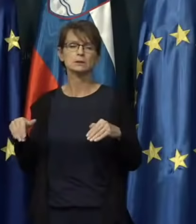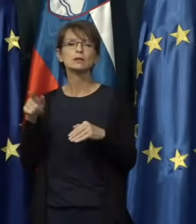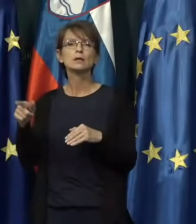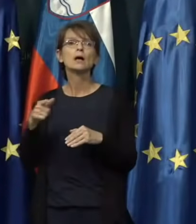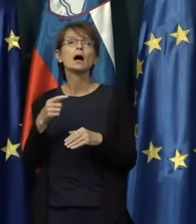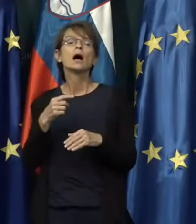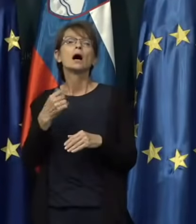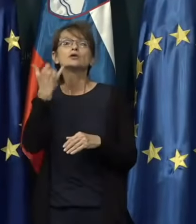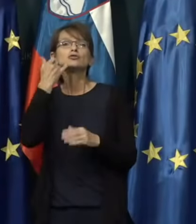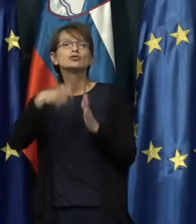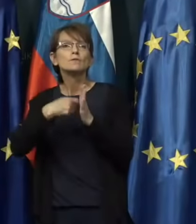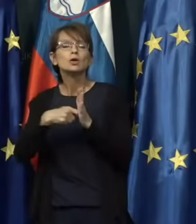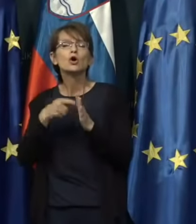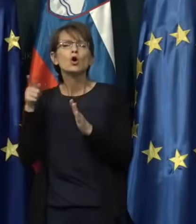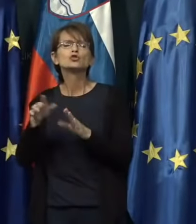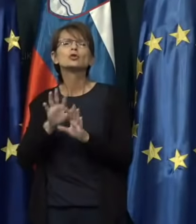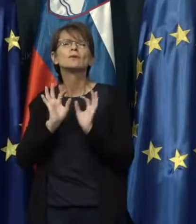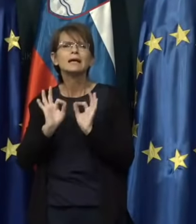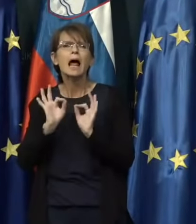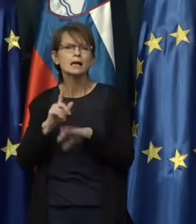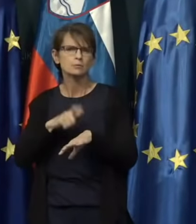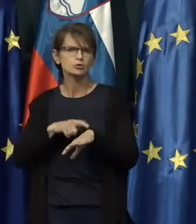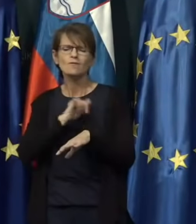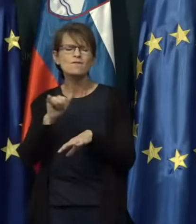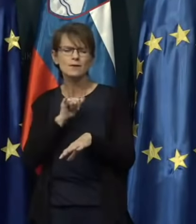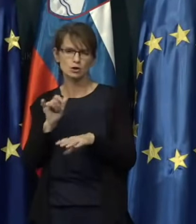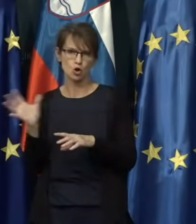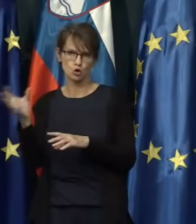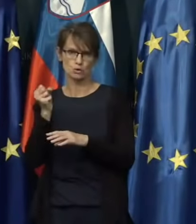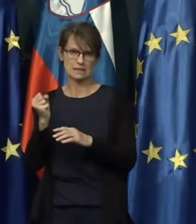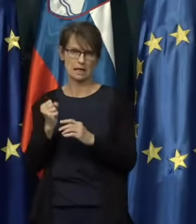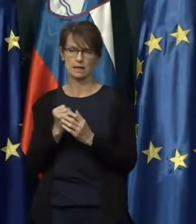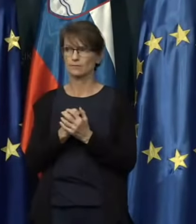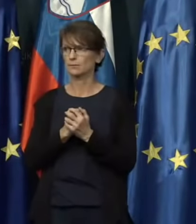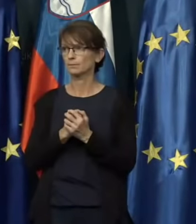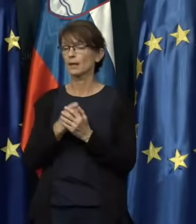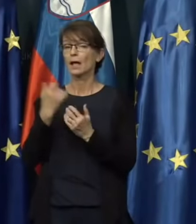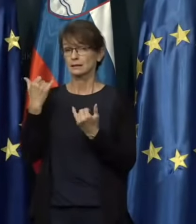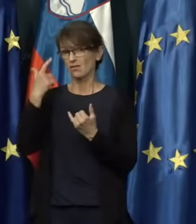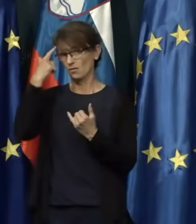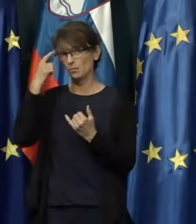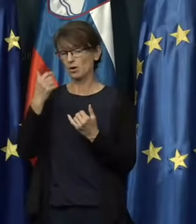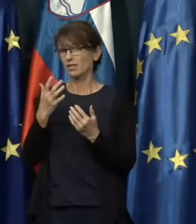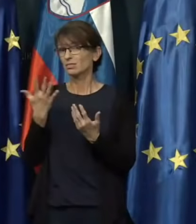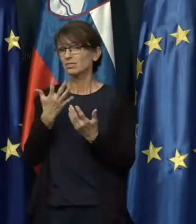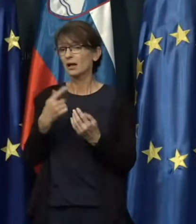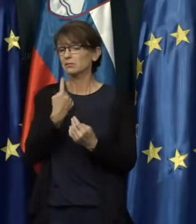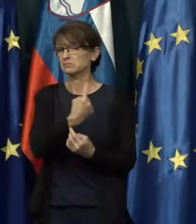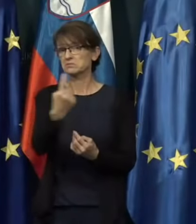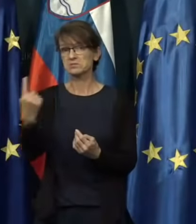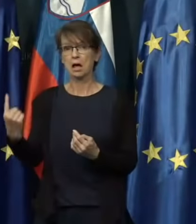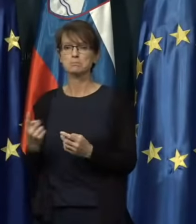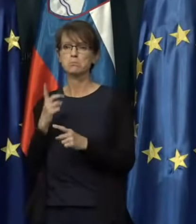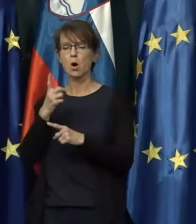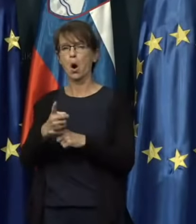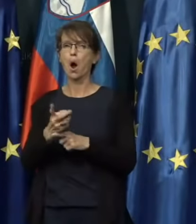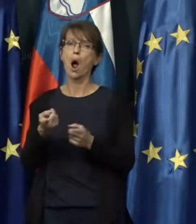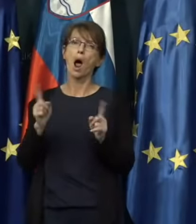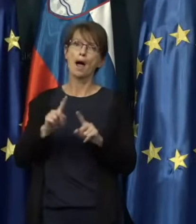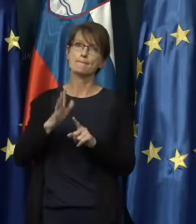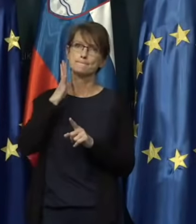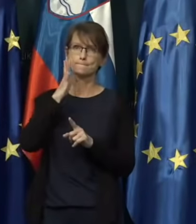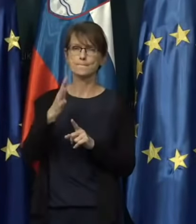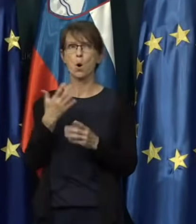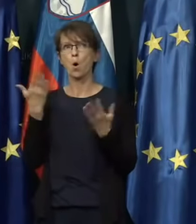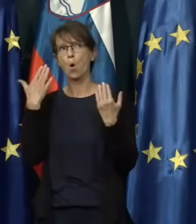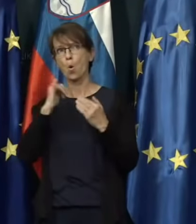doseglivi. No danes smo več prišli, da nekako se po eni strani prepušča vsakemu posamezniku odločitev, ali bo letoval